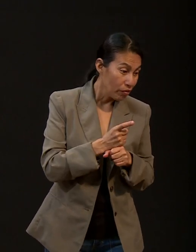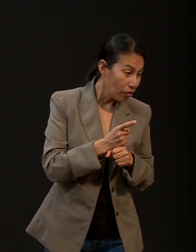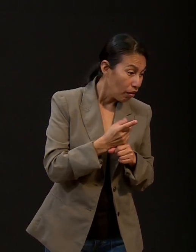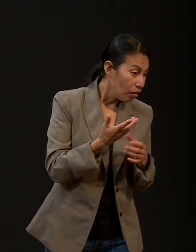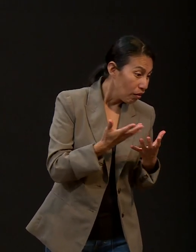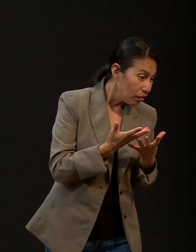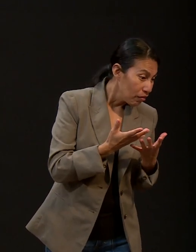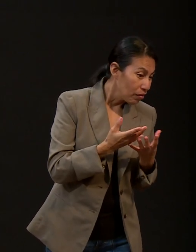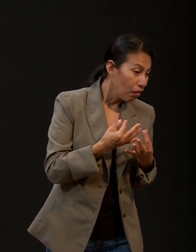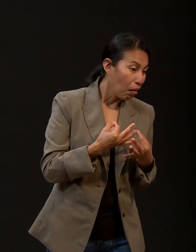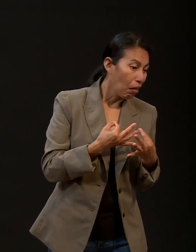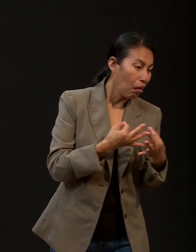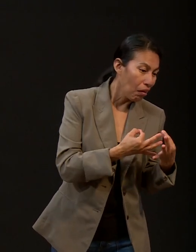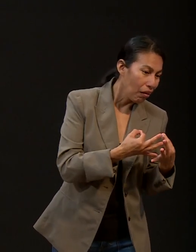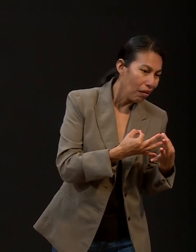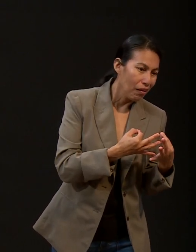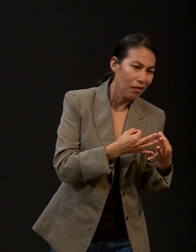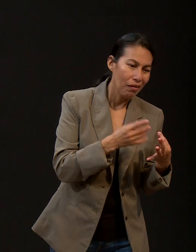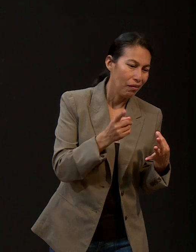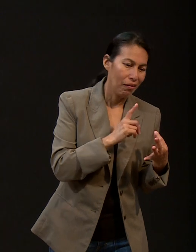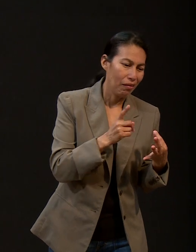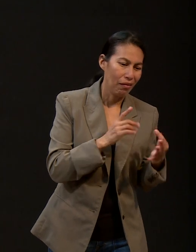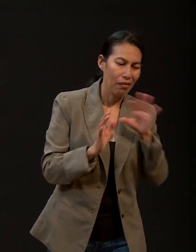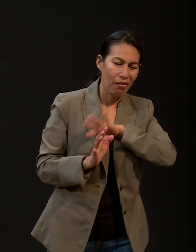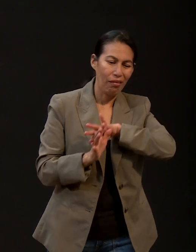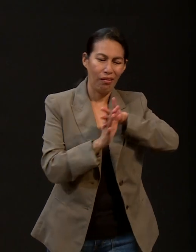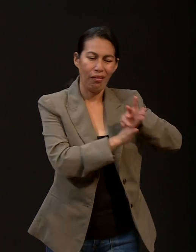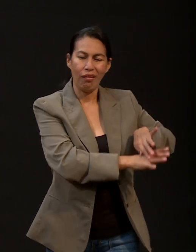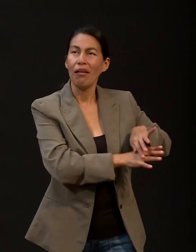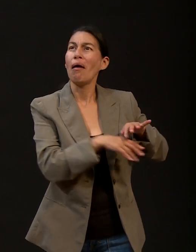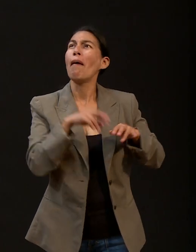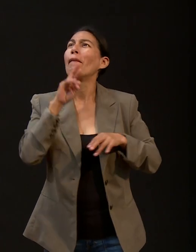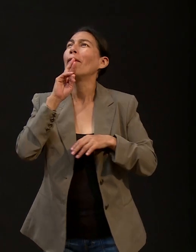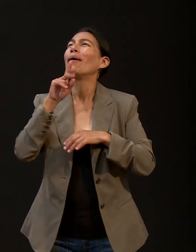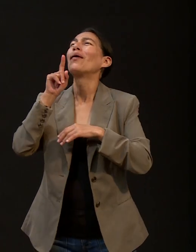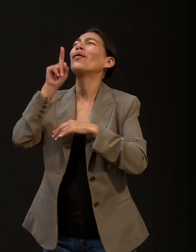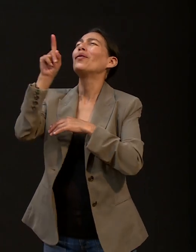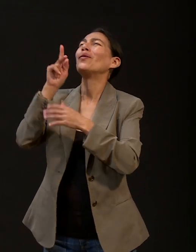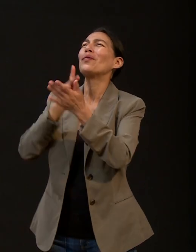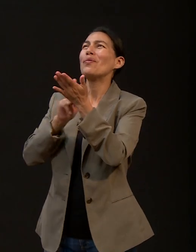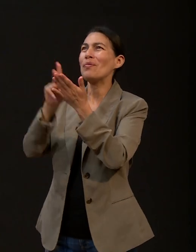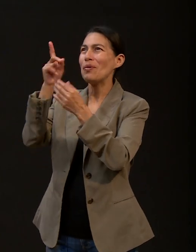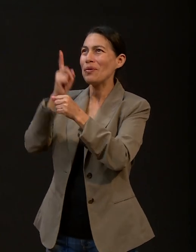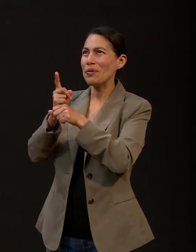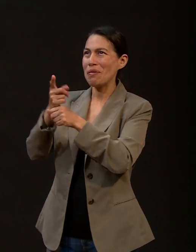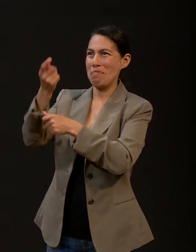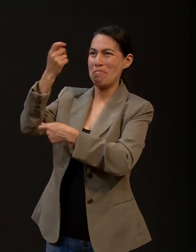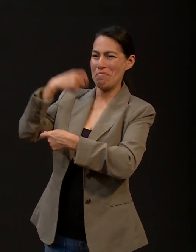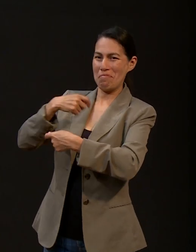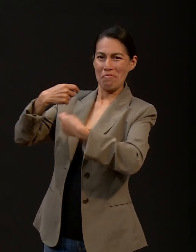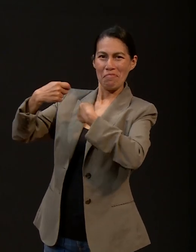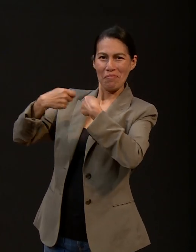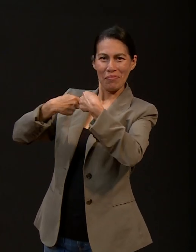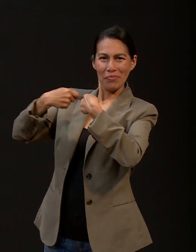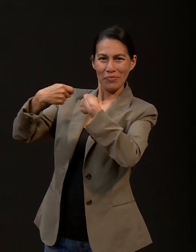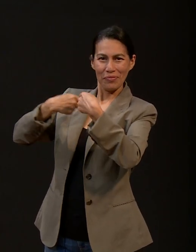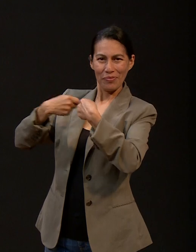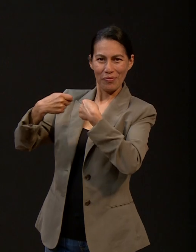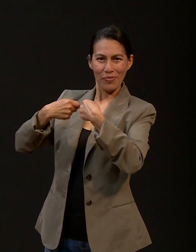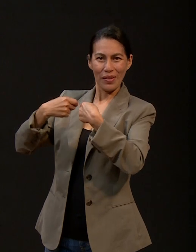la tuya, entonces la voluntad de Dios se hace cargo de mi voluntad. Así es. Y mi voluntad débil y